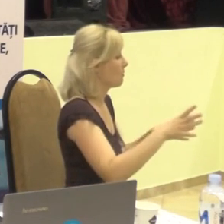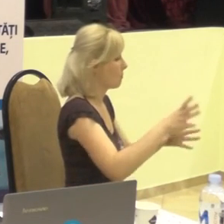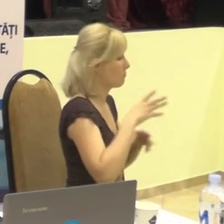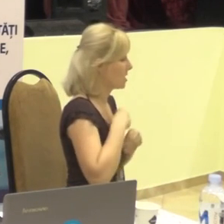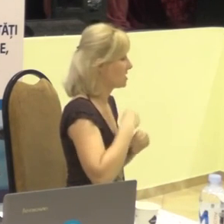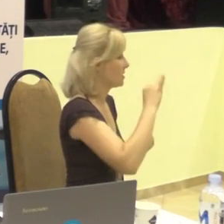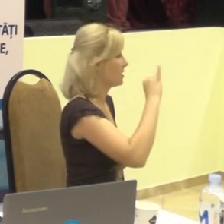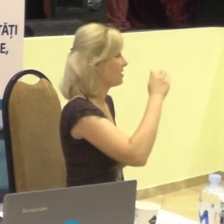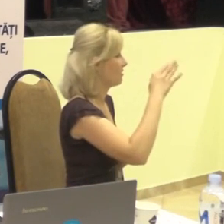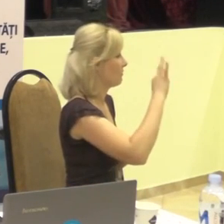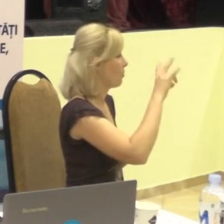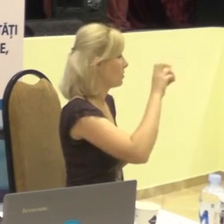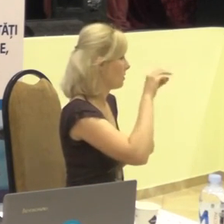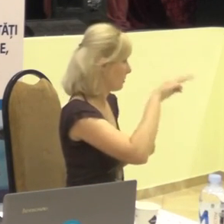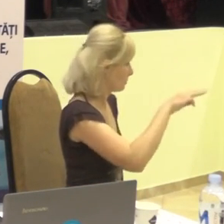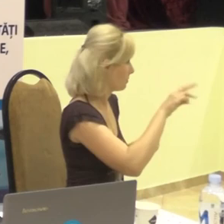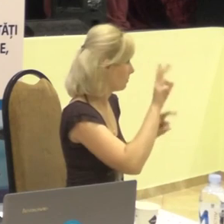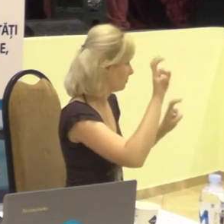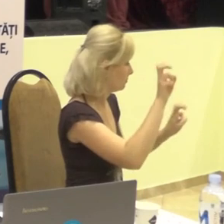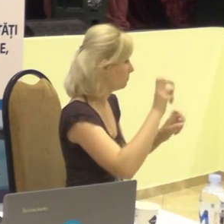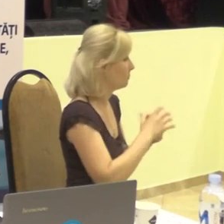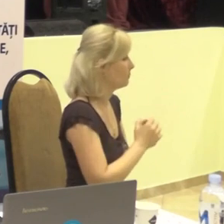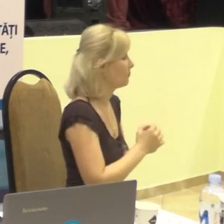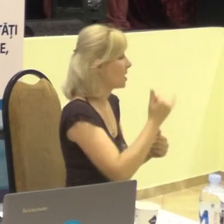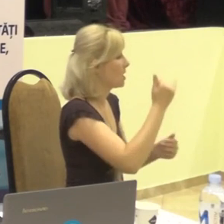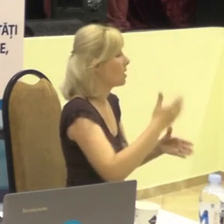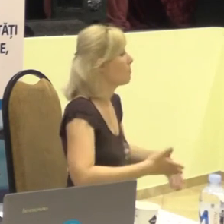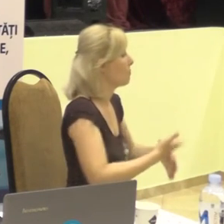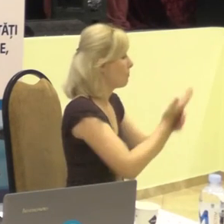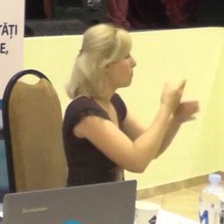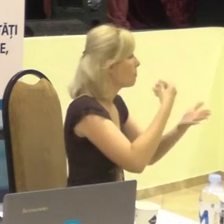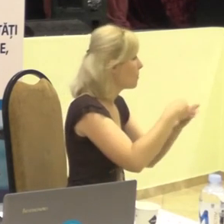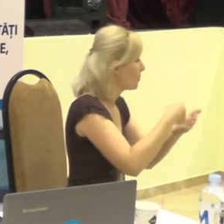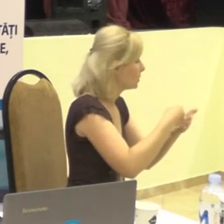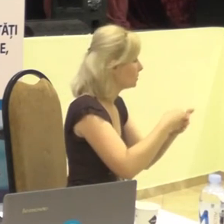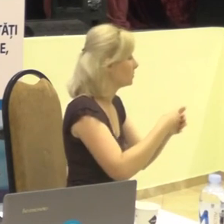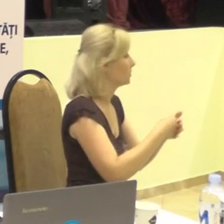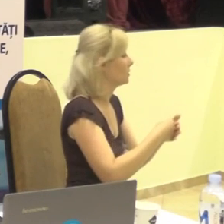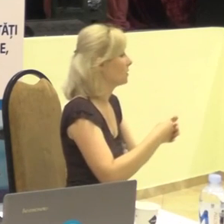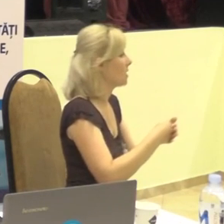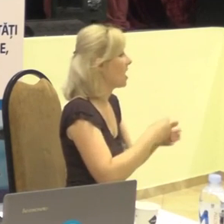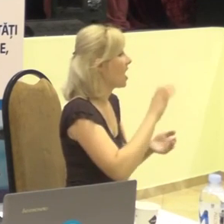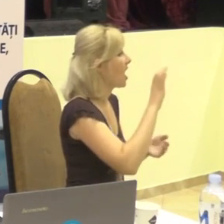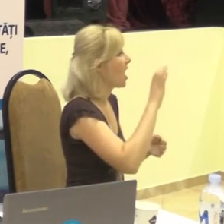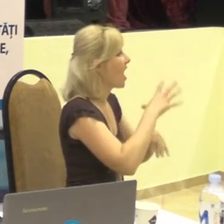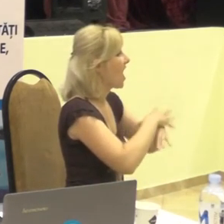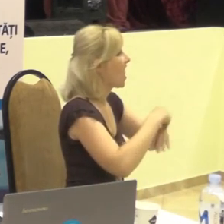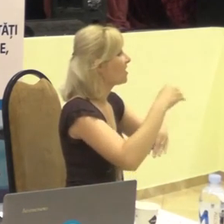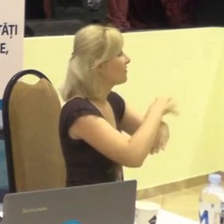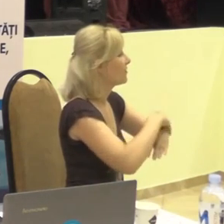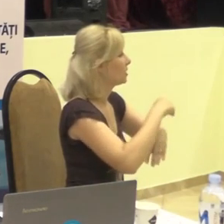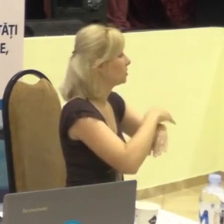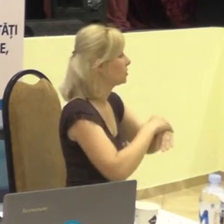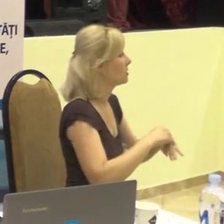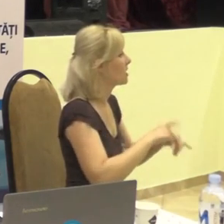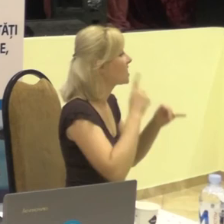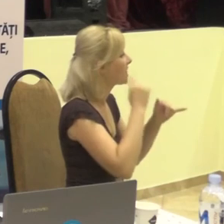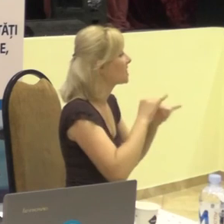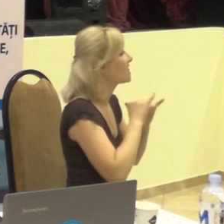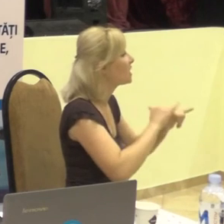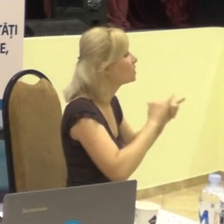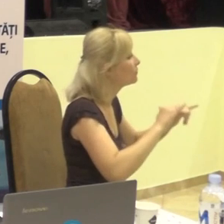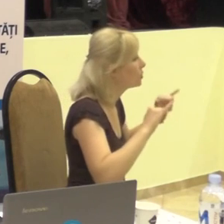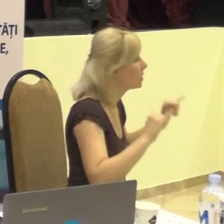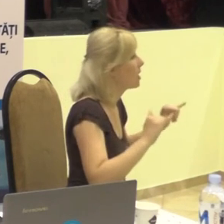cu susținirea financiară a direcției elbețiene pentru dezvoltare